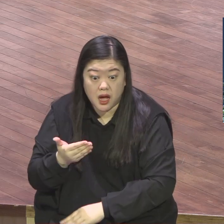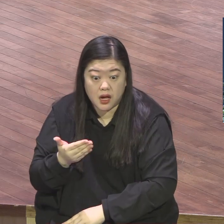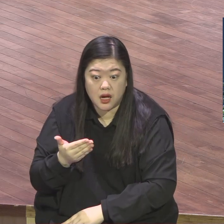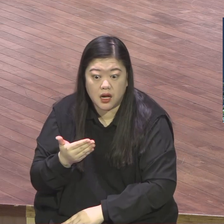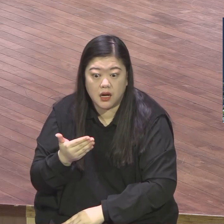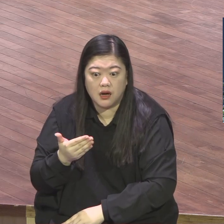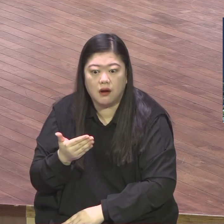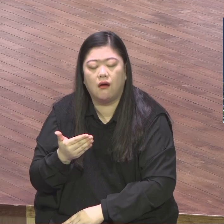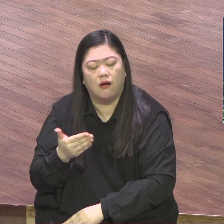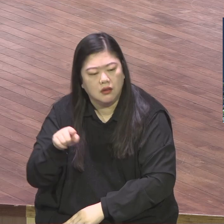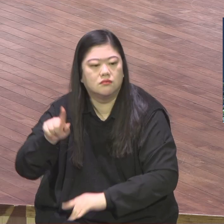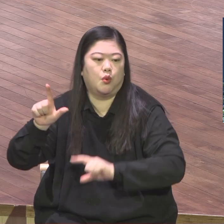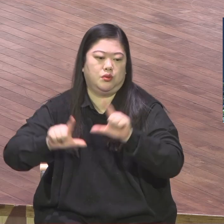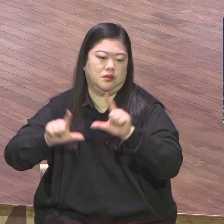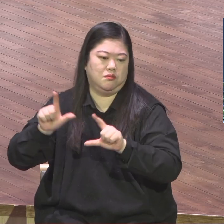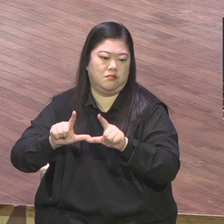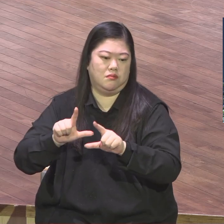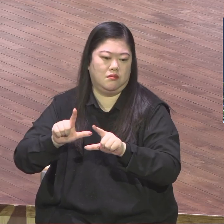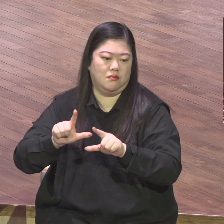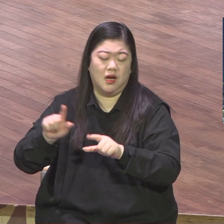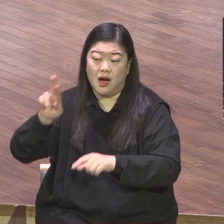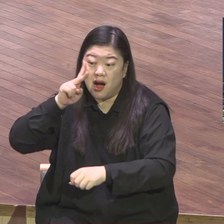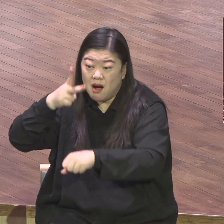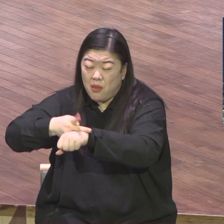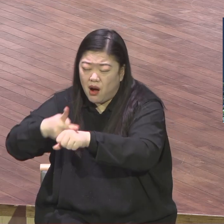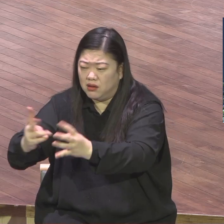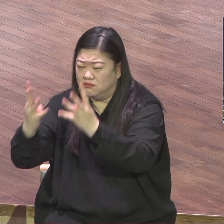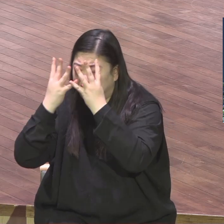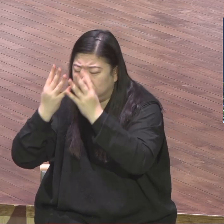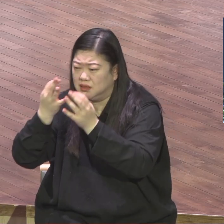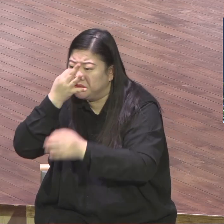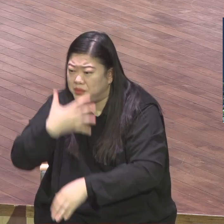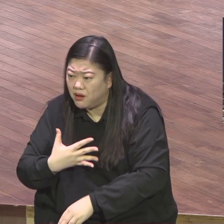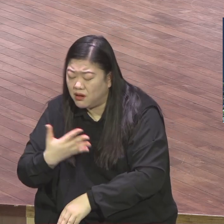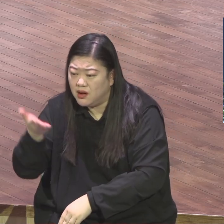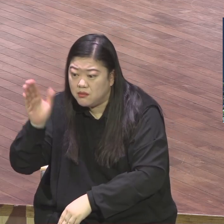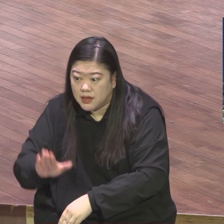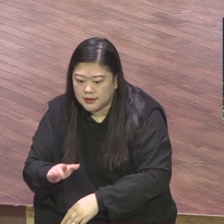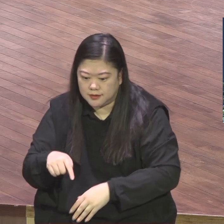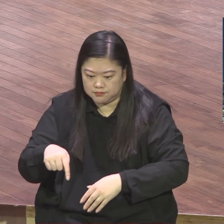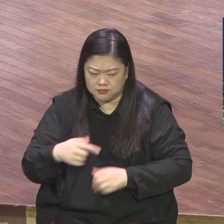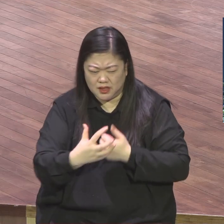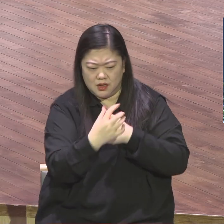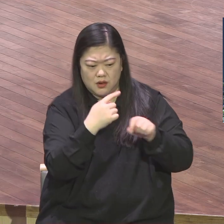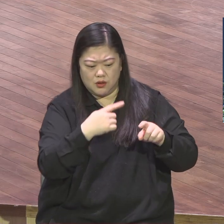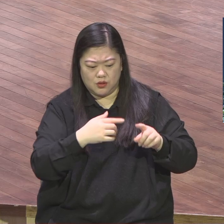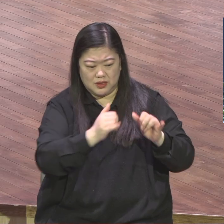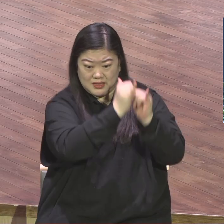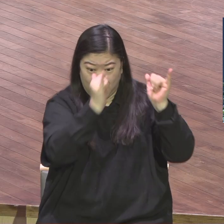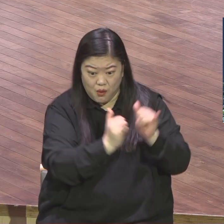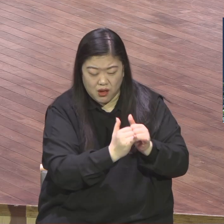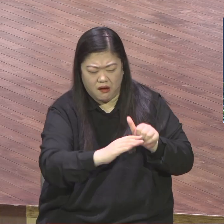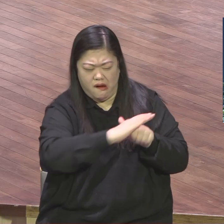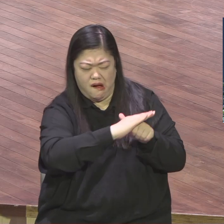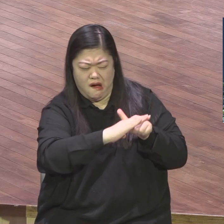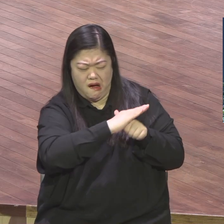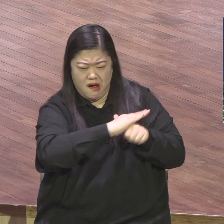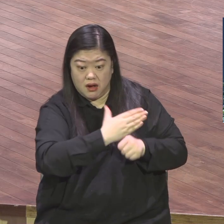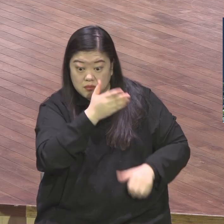있는 바울을 해서 그냥 성경금 주고 헌신하면서 이런 헌신이 전도자 바울에게 뭐가 됐냐